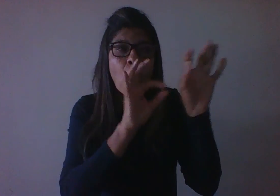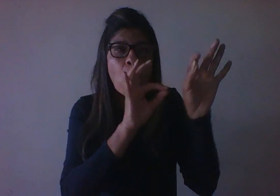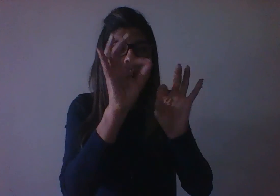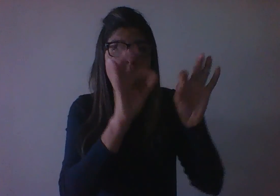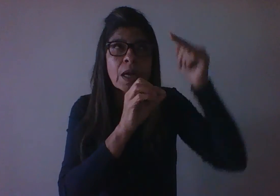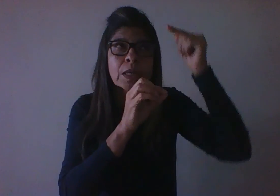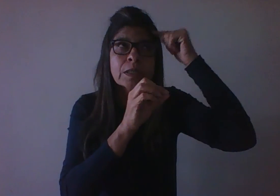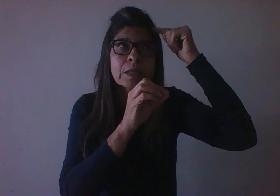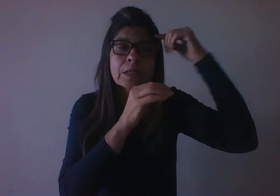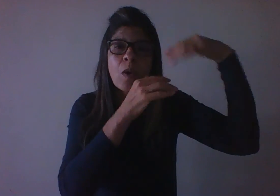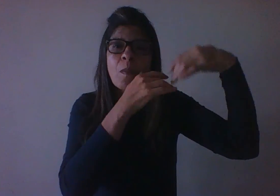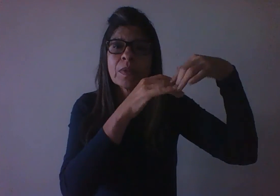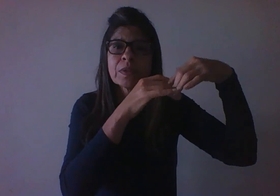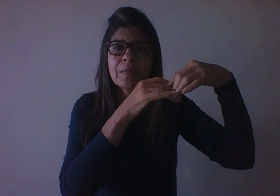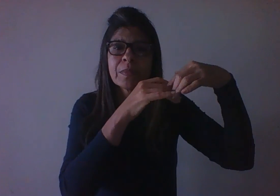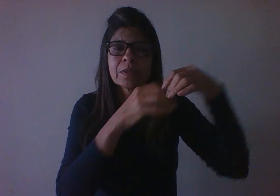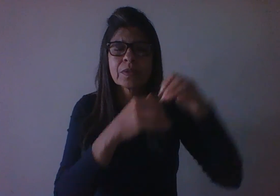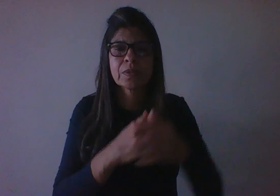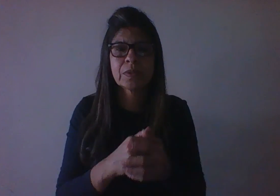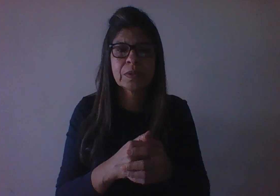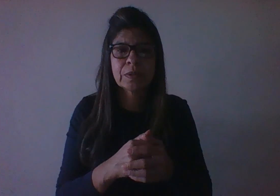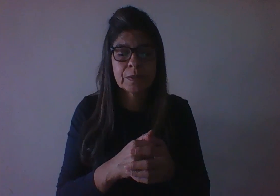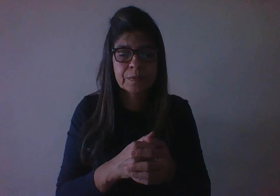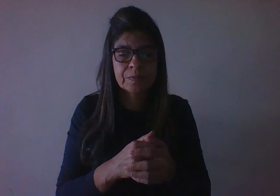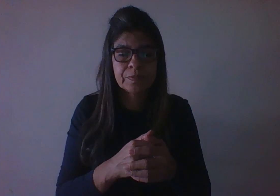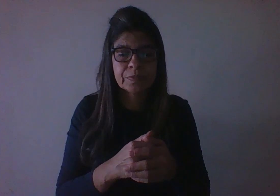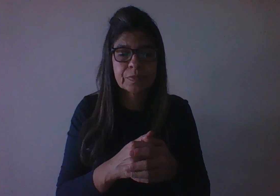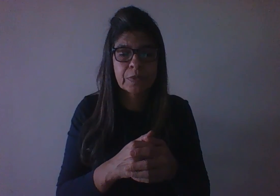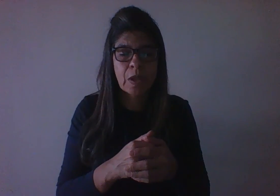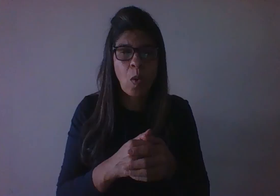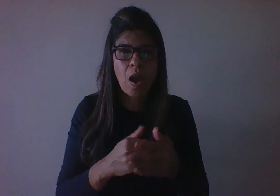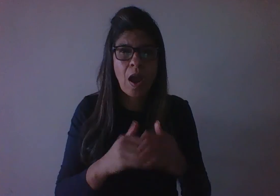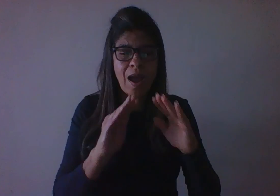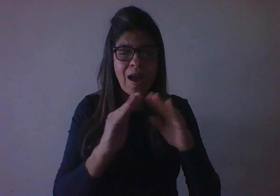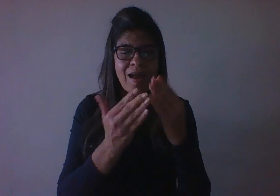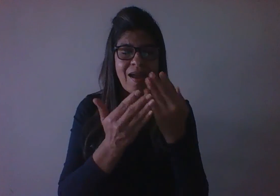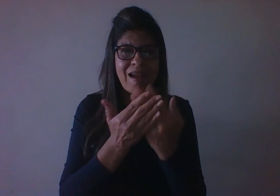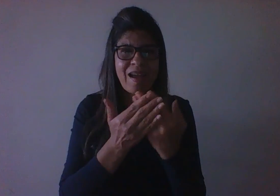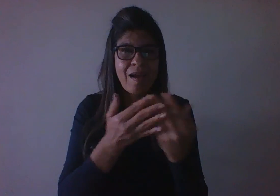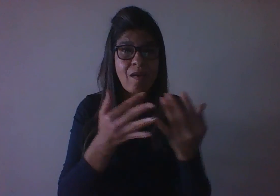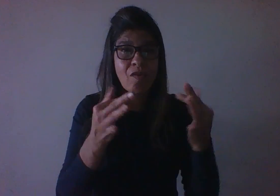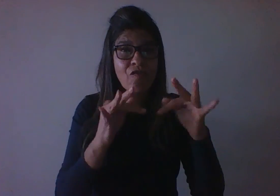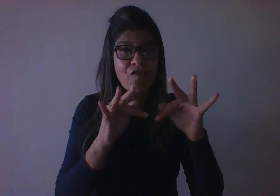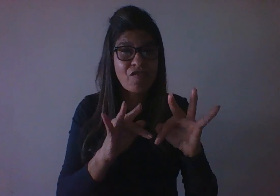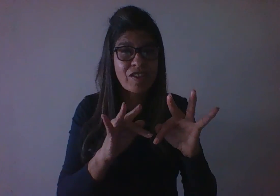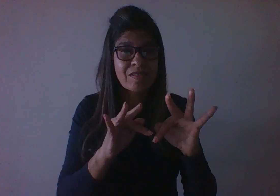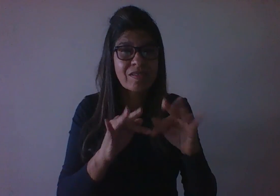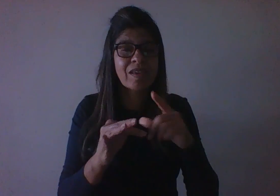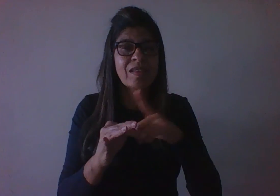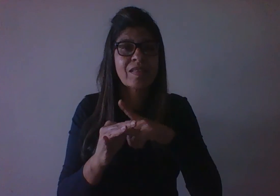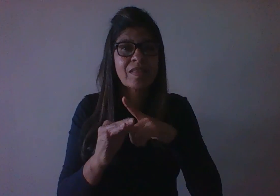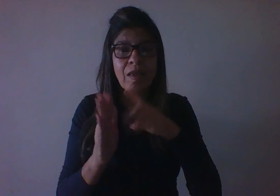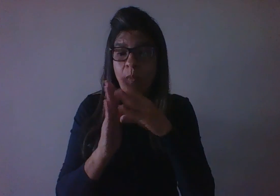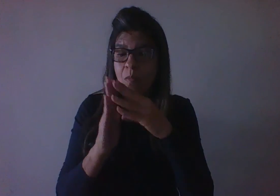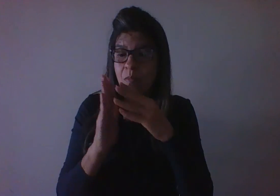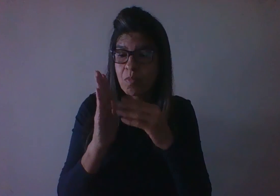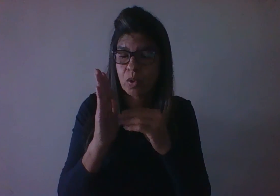Por fim, já caminhando para o final dessa aula, a gente vai ter o modelo ecológico do desenvolvimento humano proposto por Bonfrembrenner,